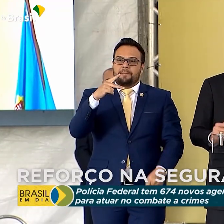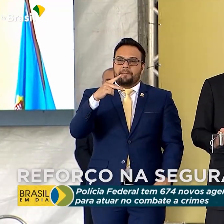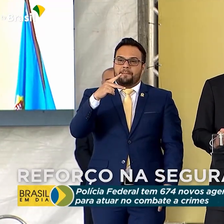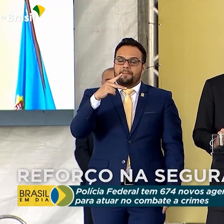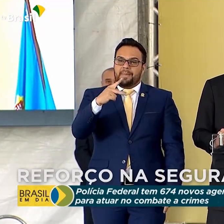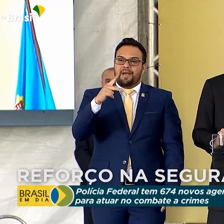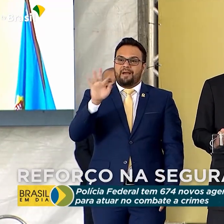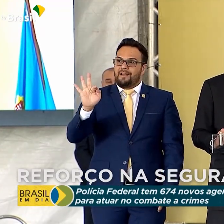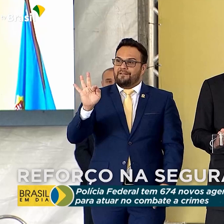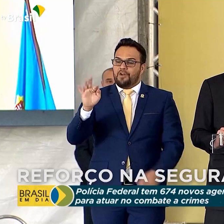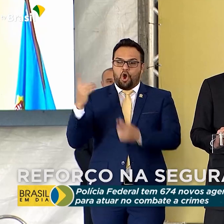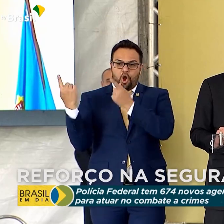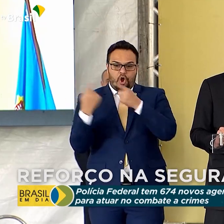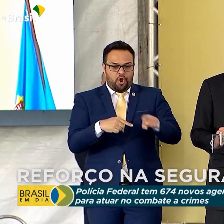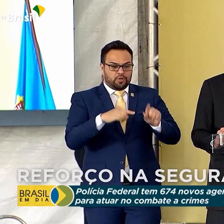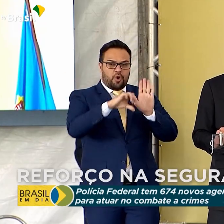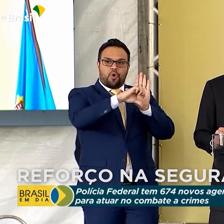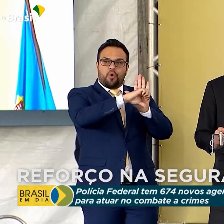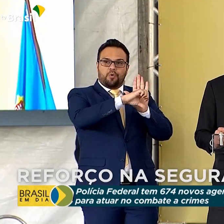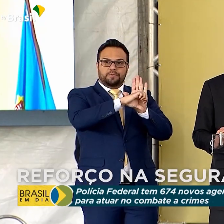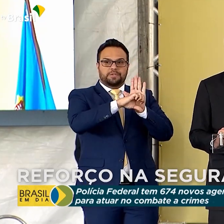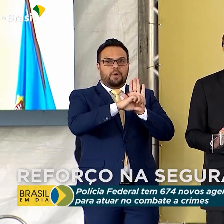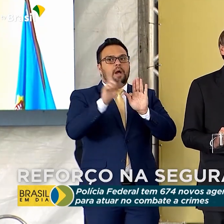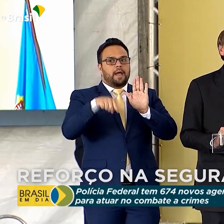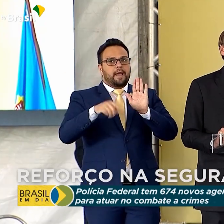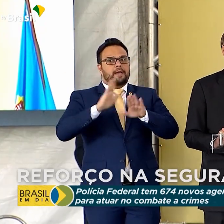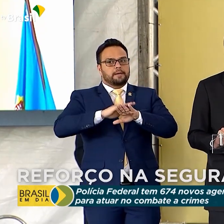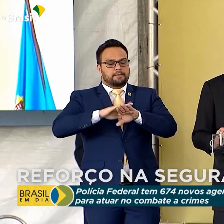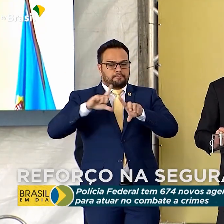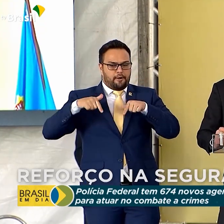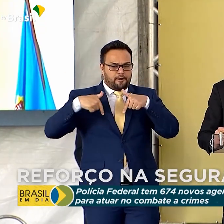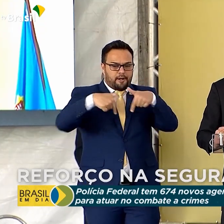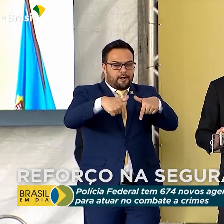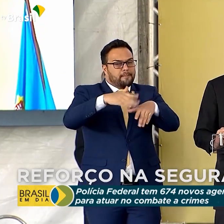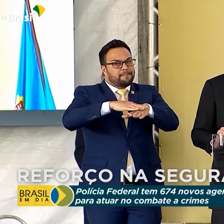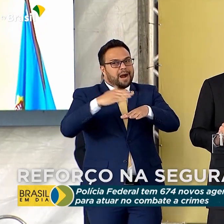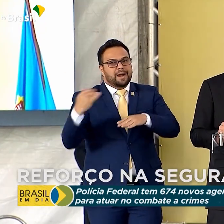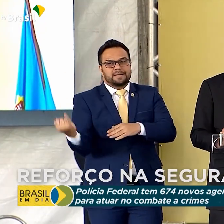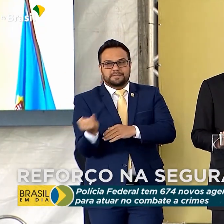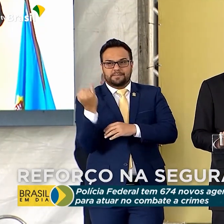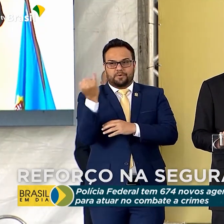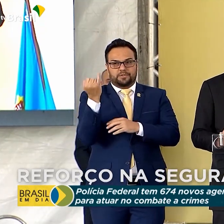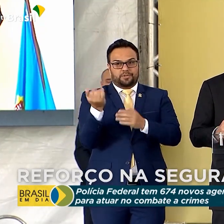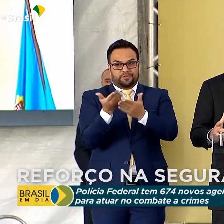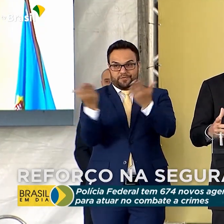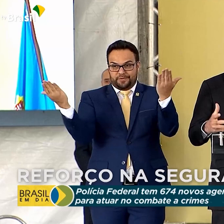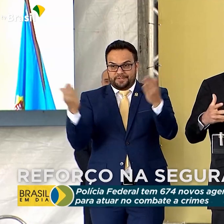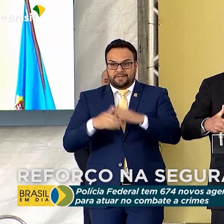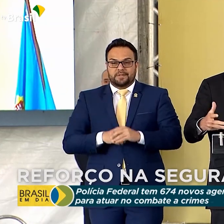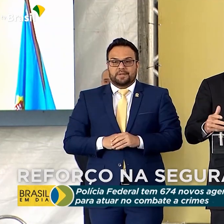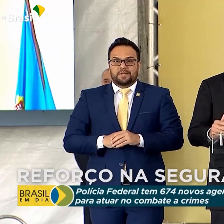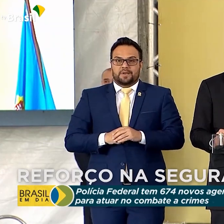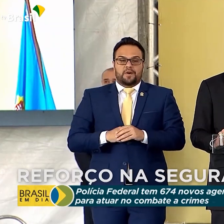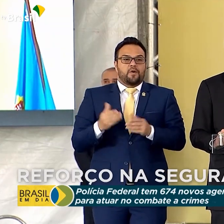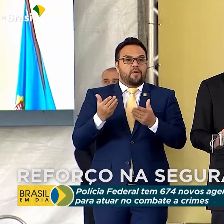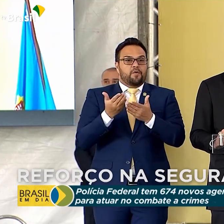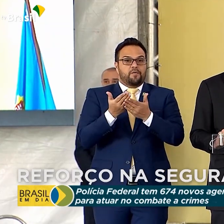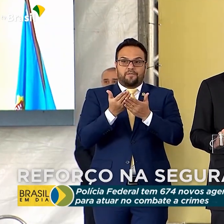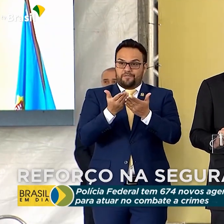Sim, é uma das missões mais importantes de vocês. E vocês, agindo como